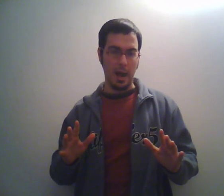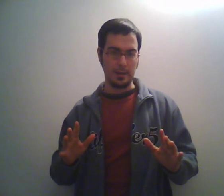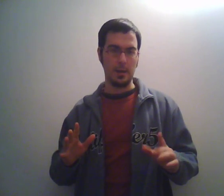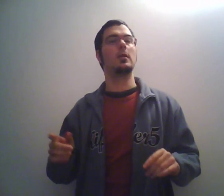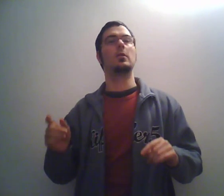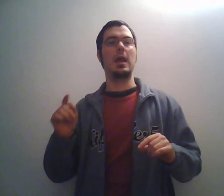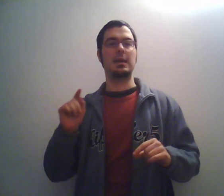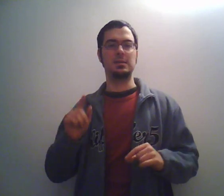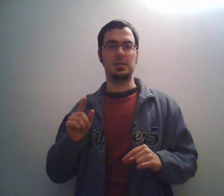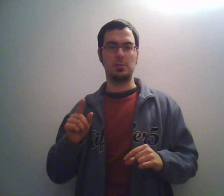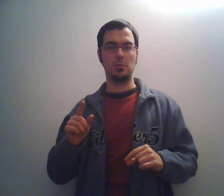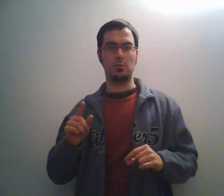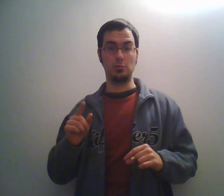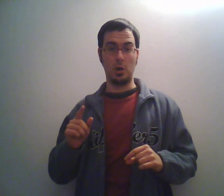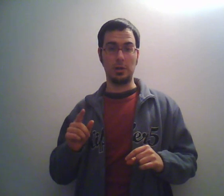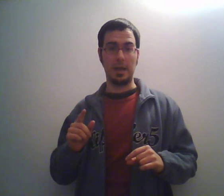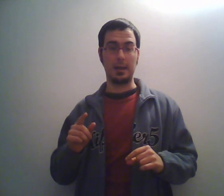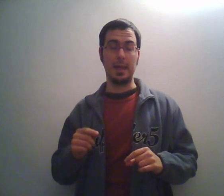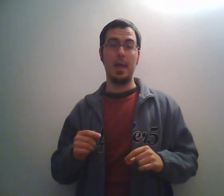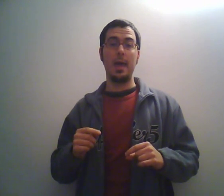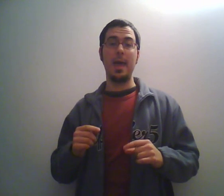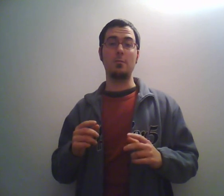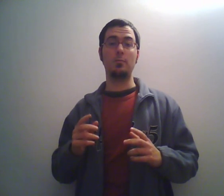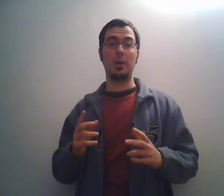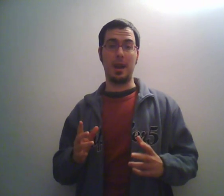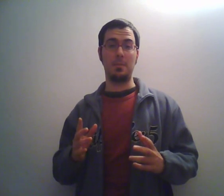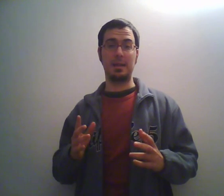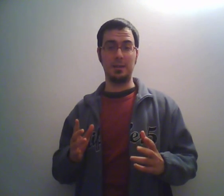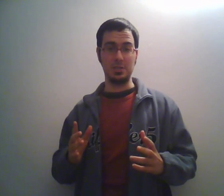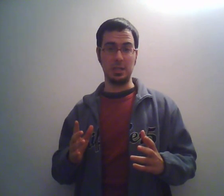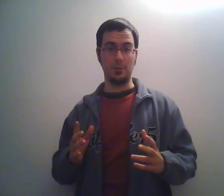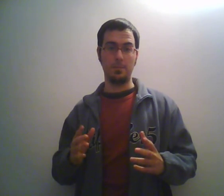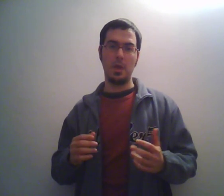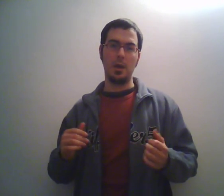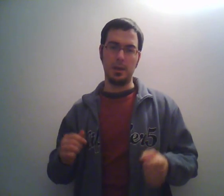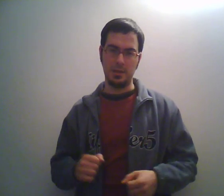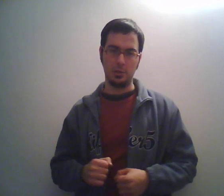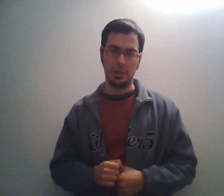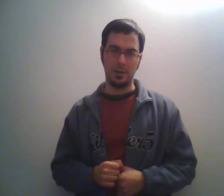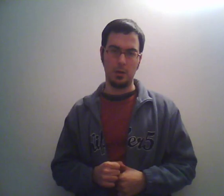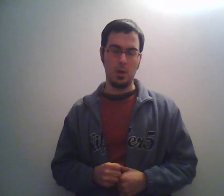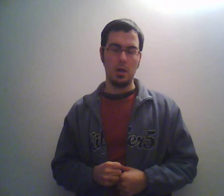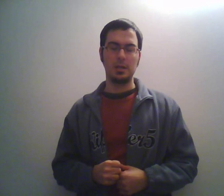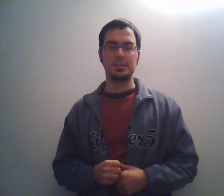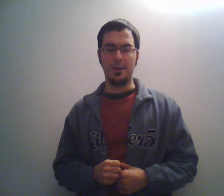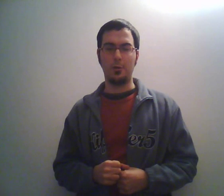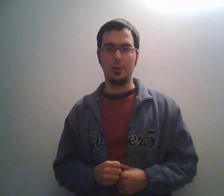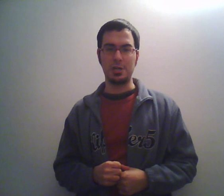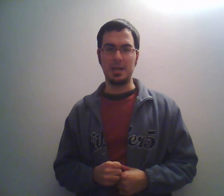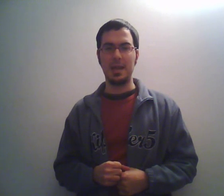carte, non è essi stesso un gioco di carte, è un programma televisivo e devo dirvelo, se lo conoscete